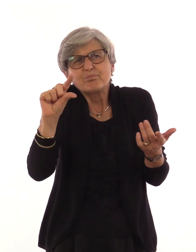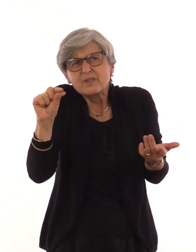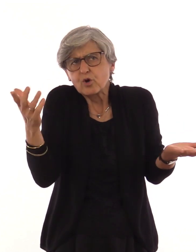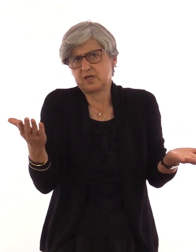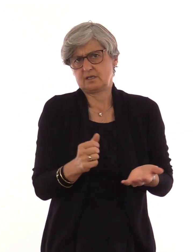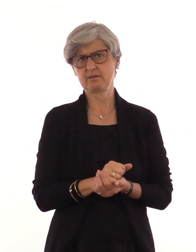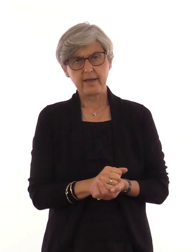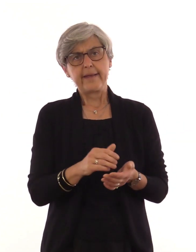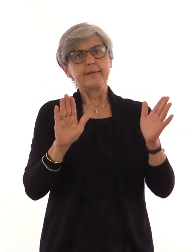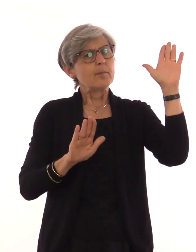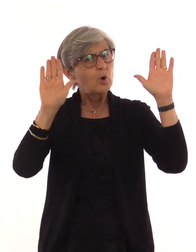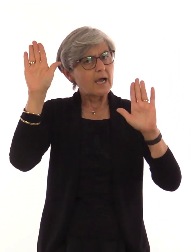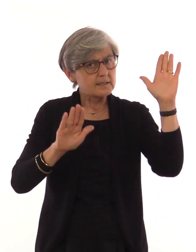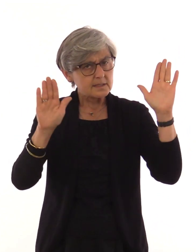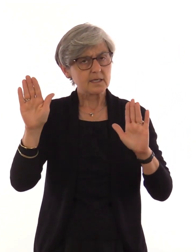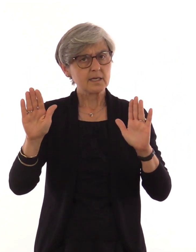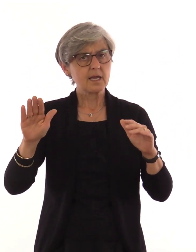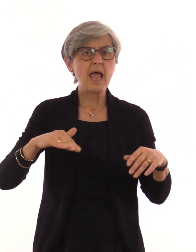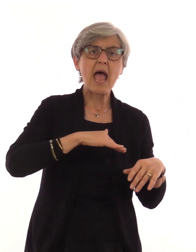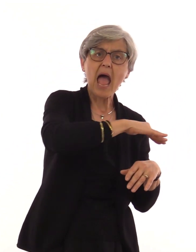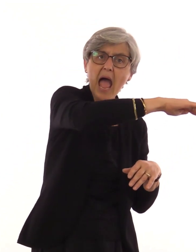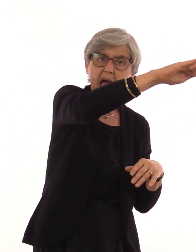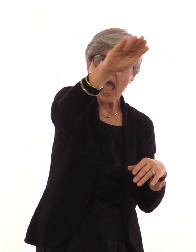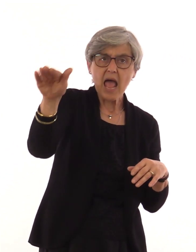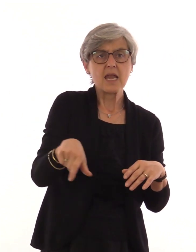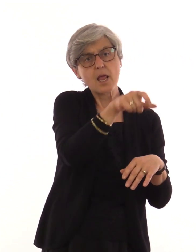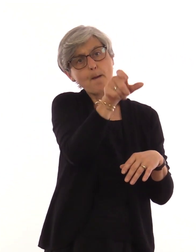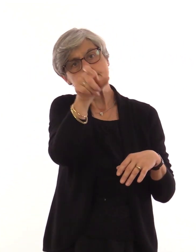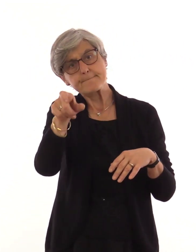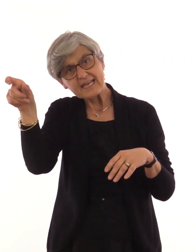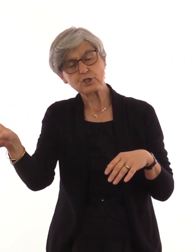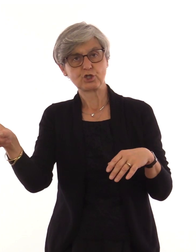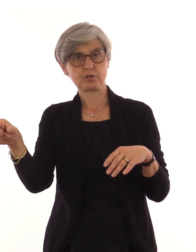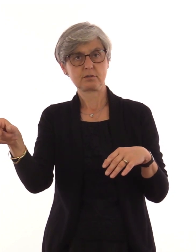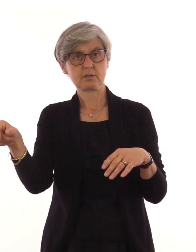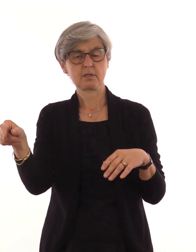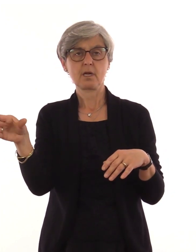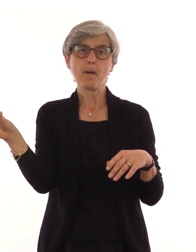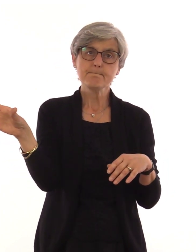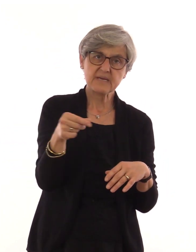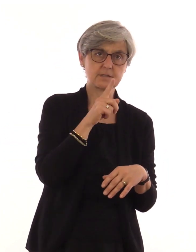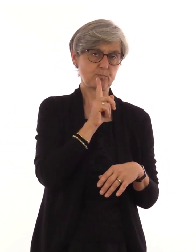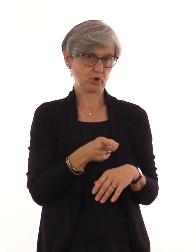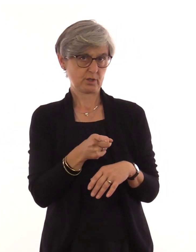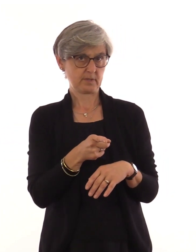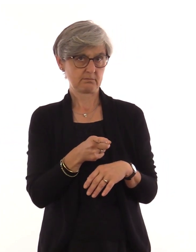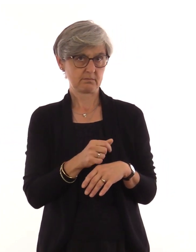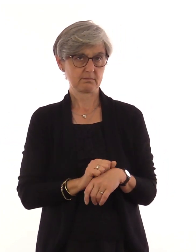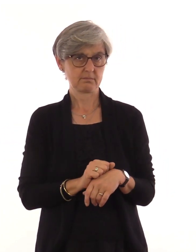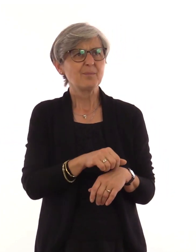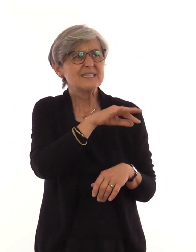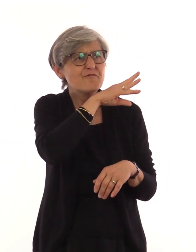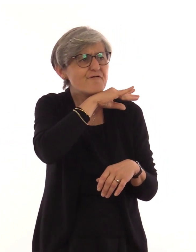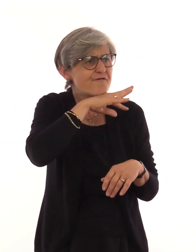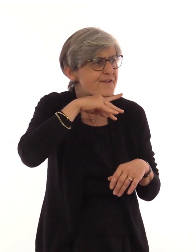bedeutet Demokratie? In einer Demokratie können alle Menschen mitbestimmen.